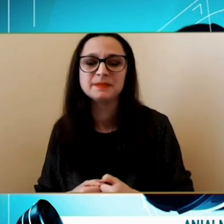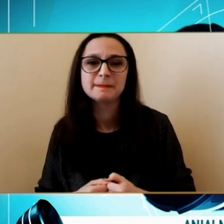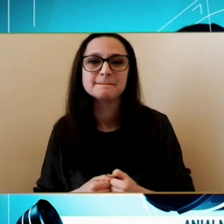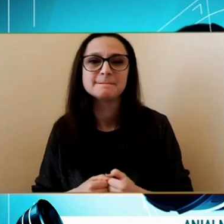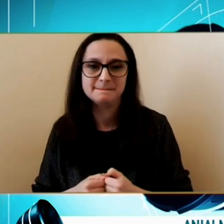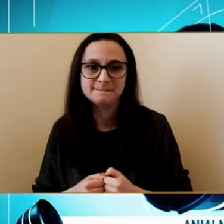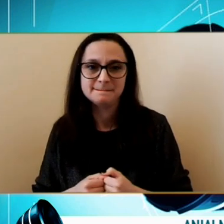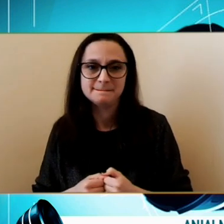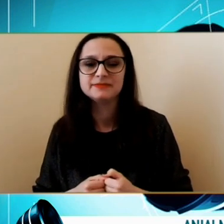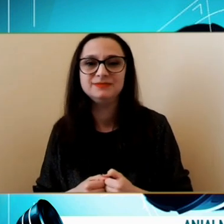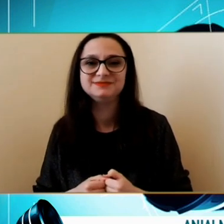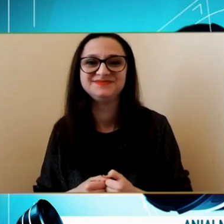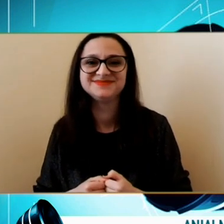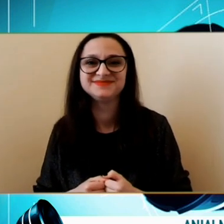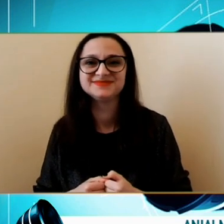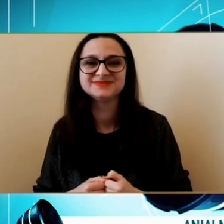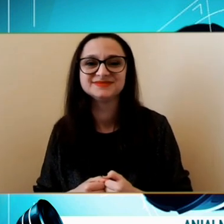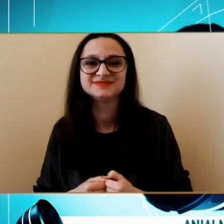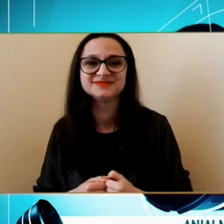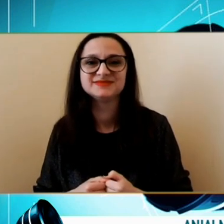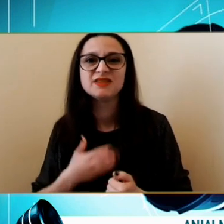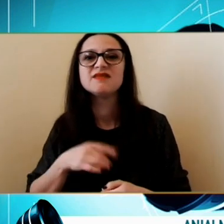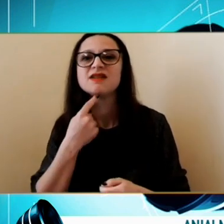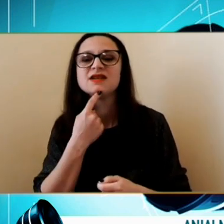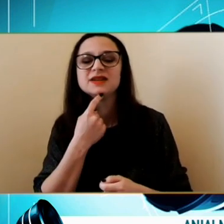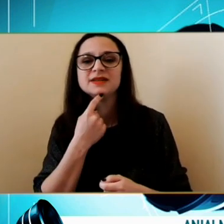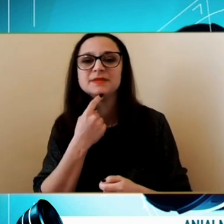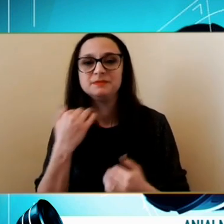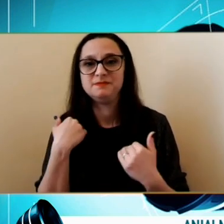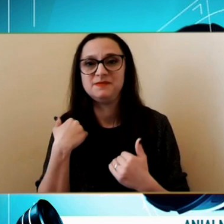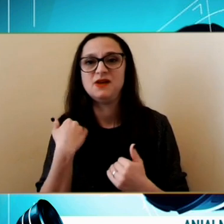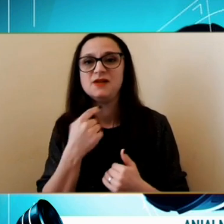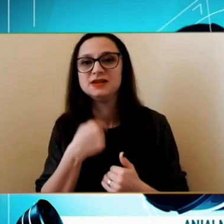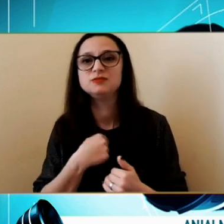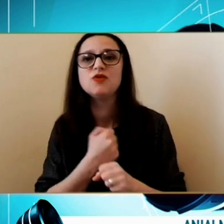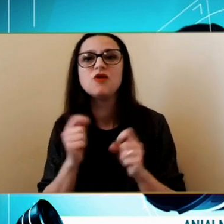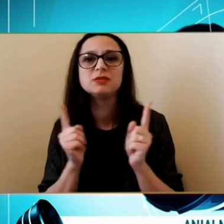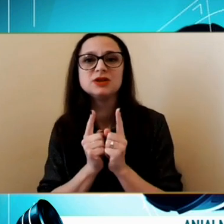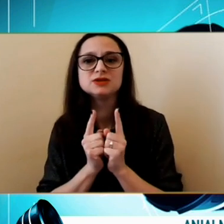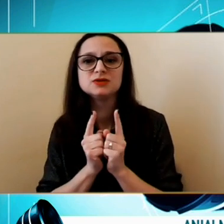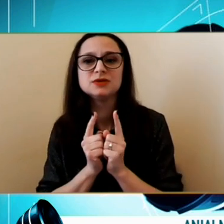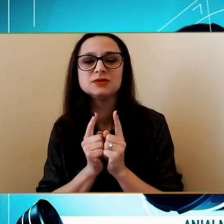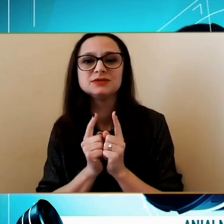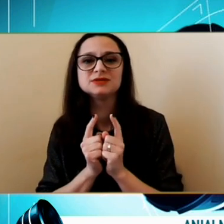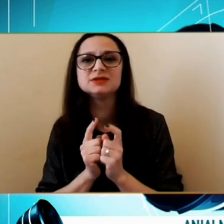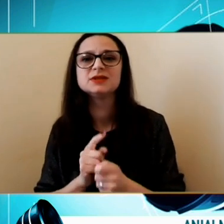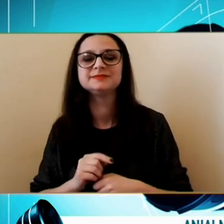aceste semne Să spuneți foarte pe scurt Să ne prezentați Nu mai vrem război